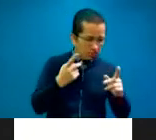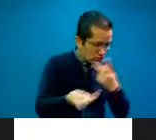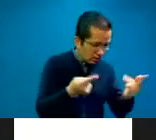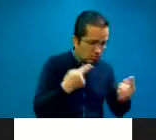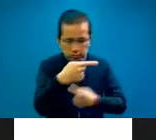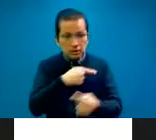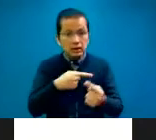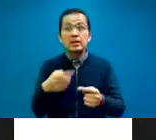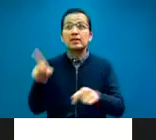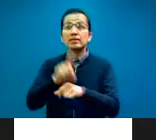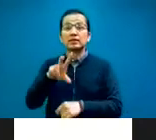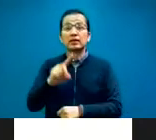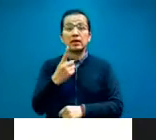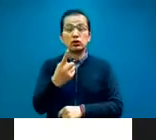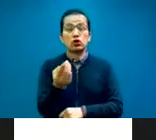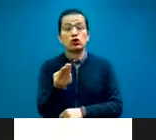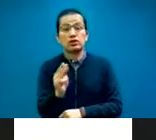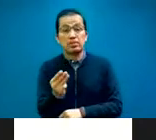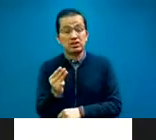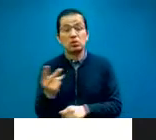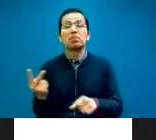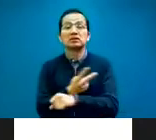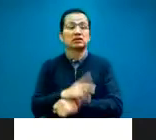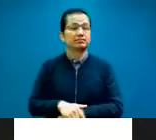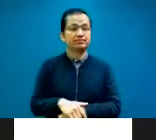de mayo de este año en el que en efecto, pues por un decreto